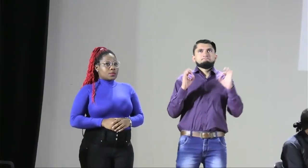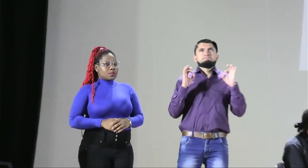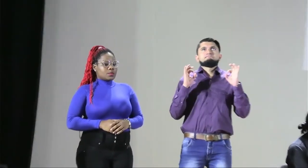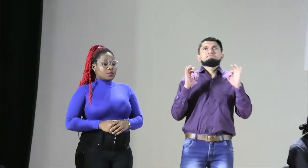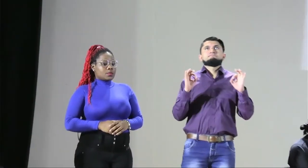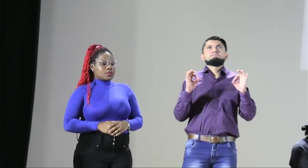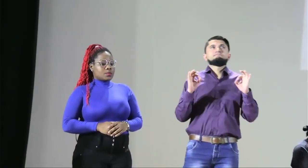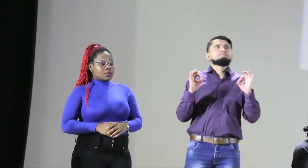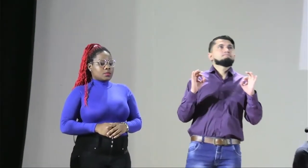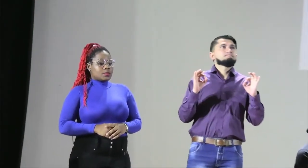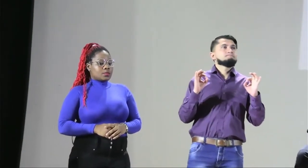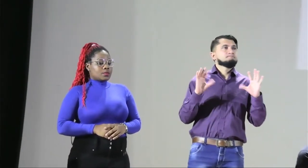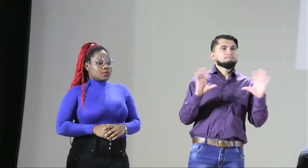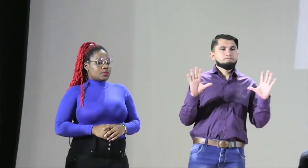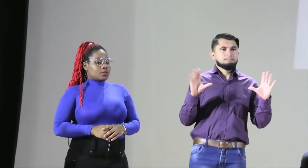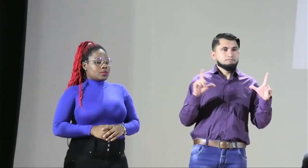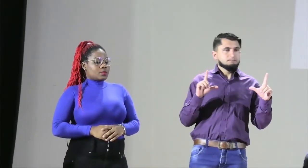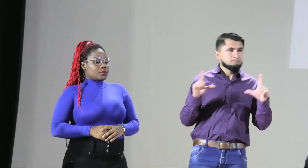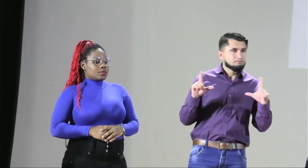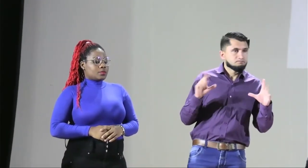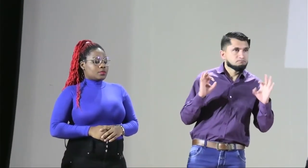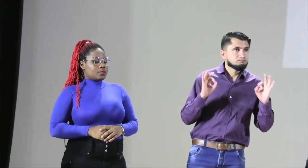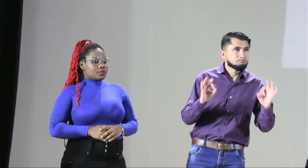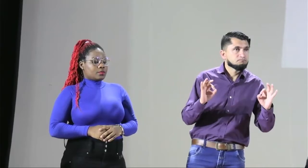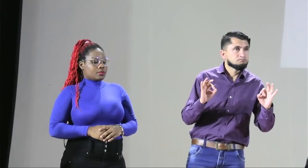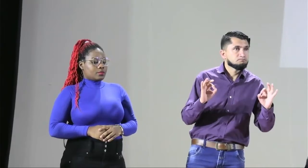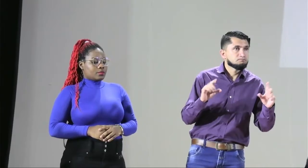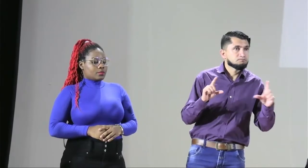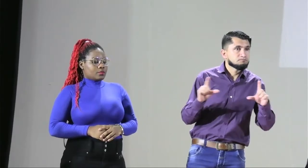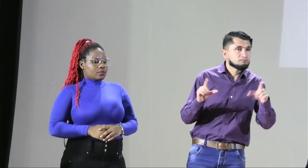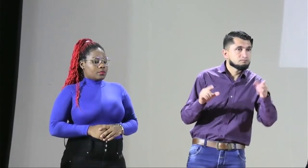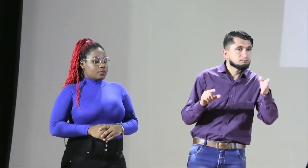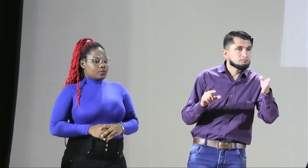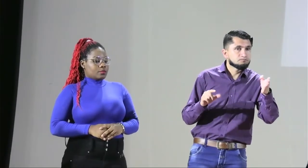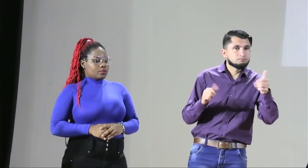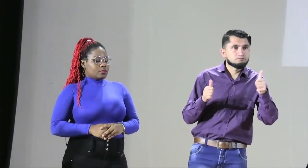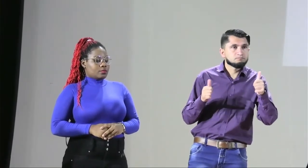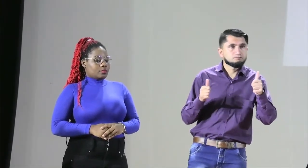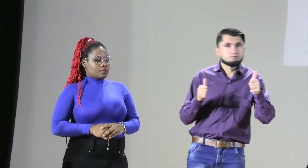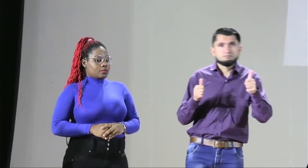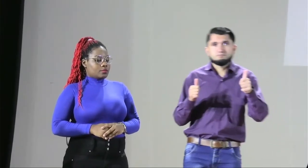Muy bien, creo que ya estamos listos, listas,